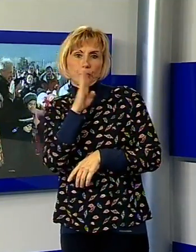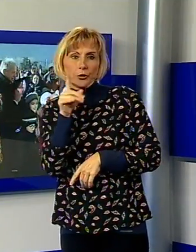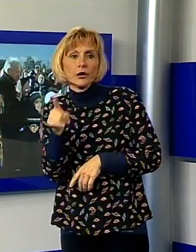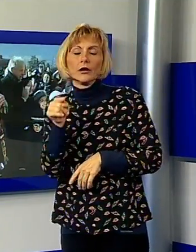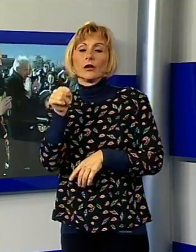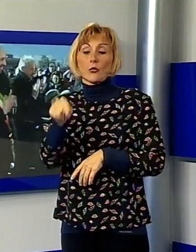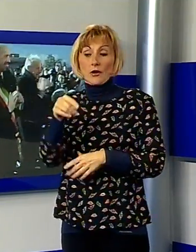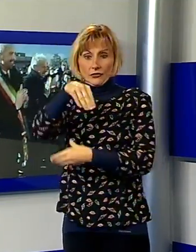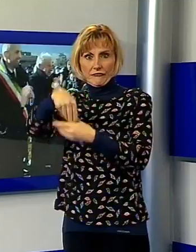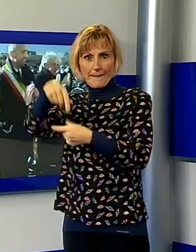fa parte di quelli.